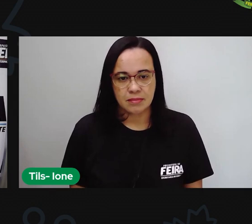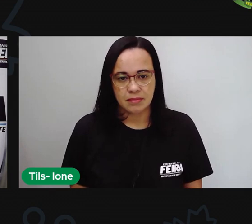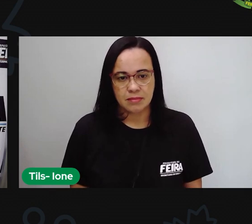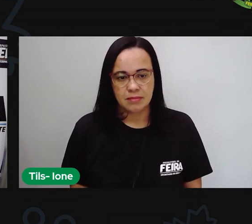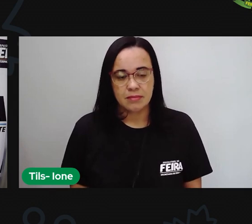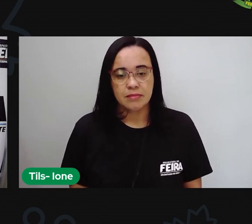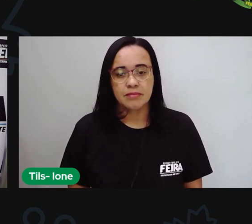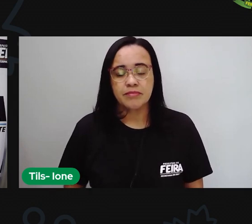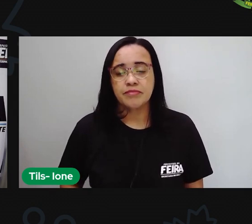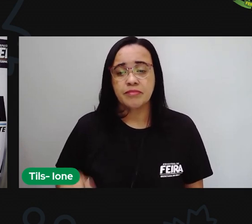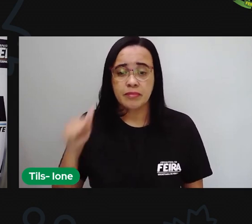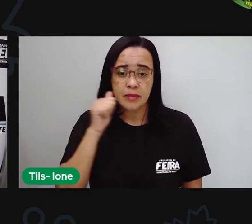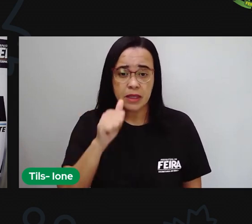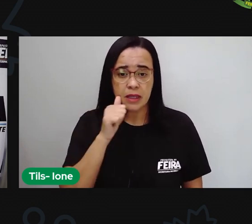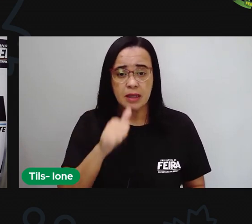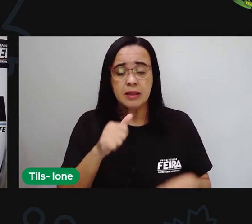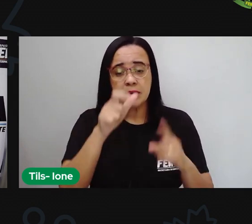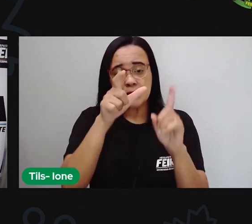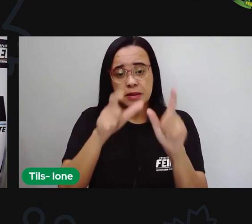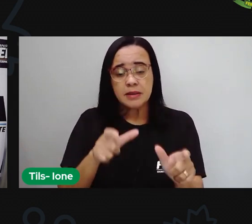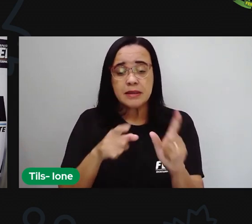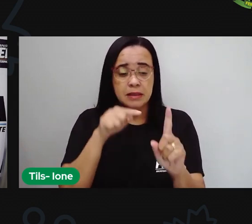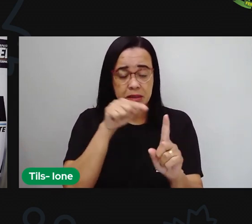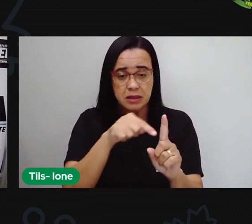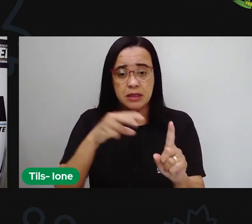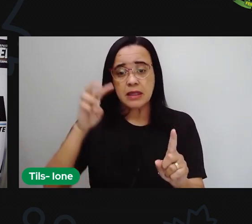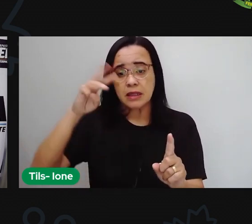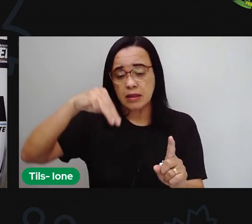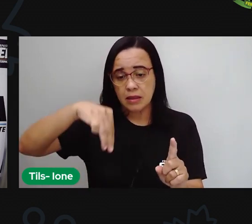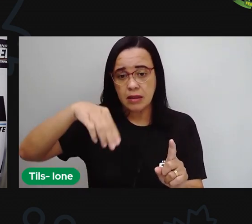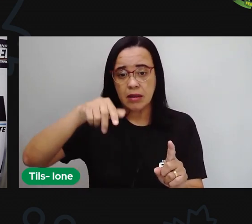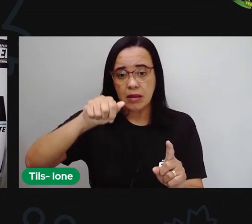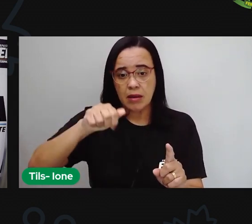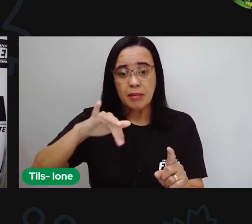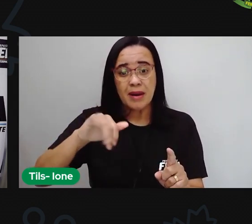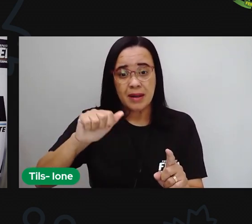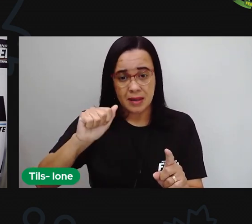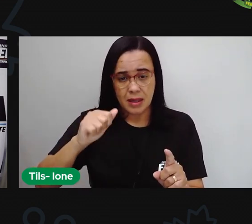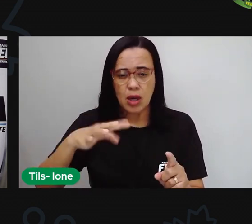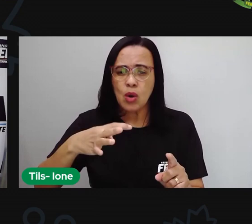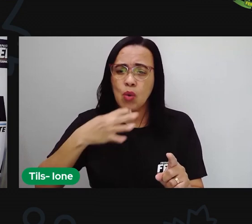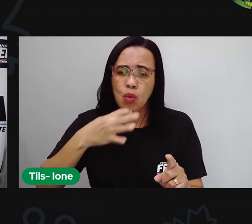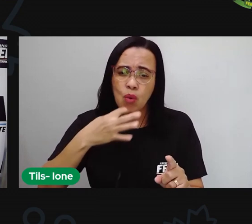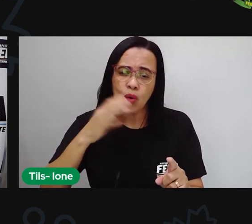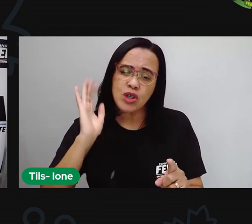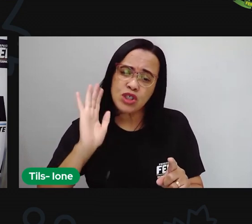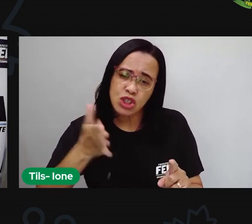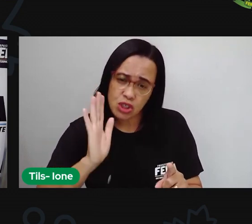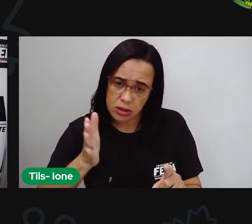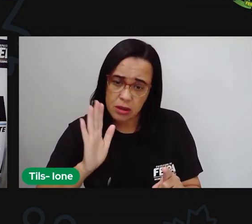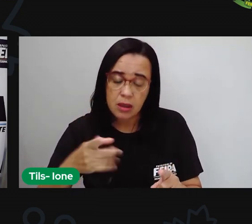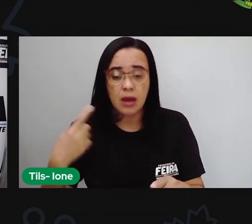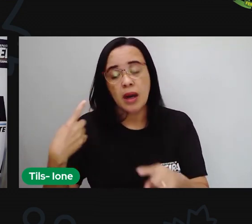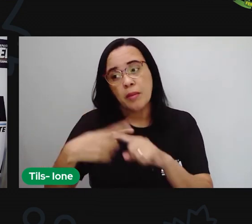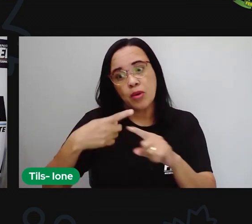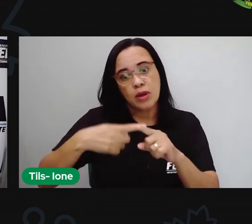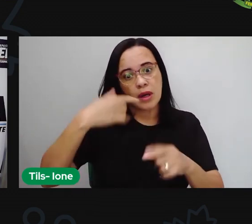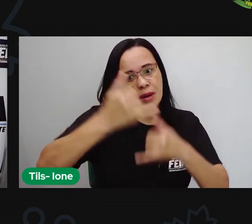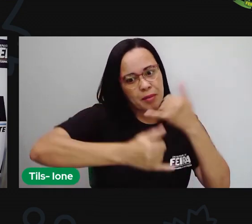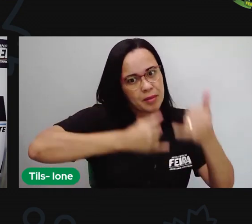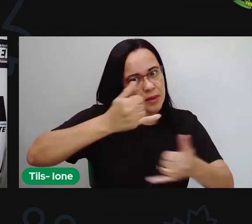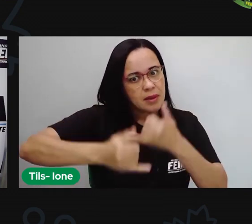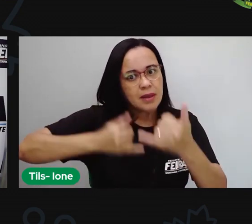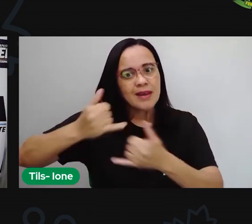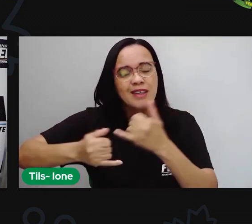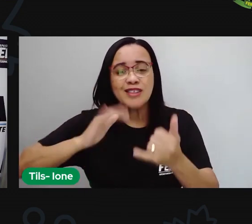Mariana conhecia um pedacinho dela. Já tinha brincado ali com as amigas da escola muitas vezes,